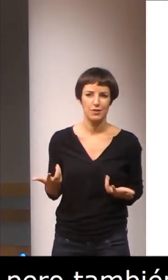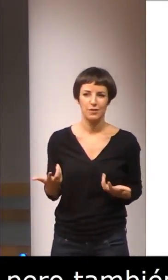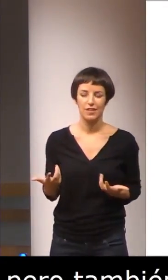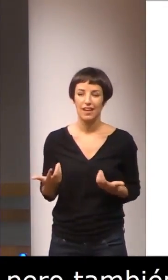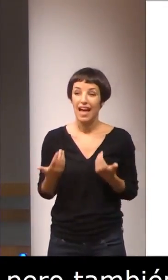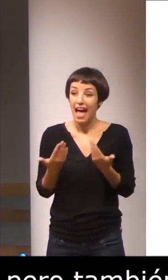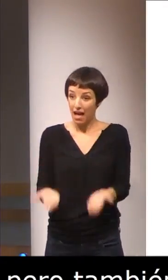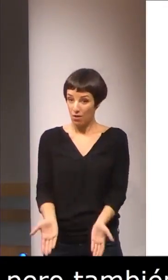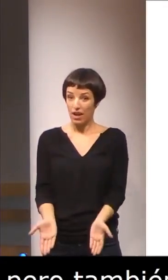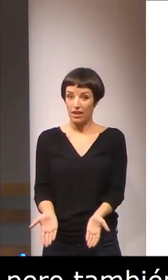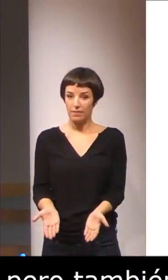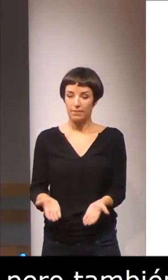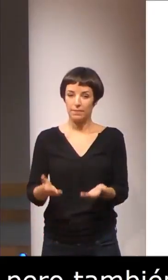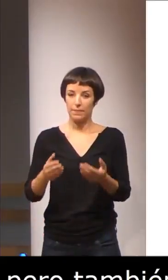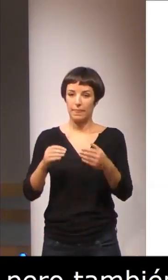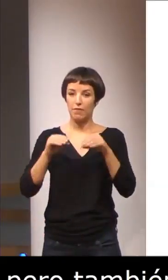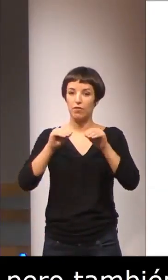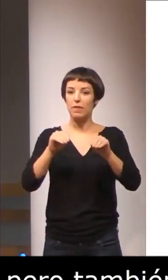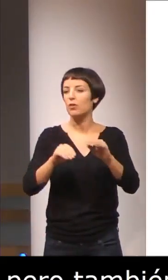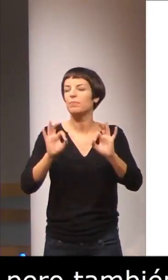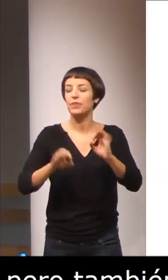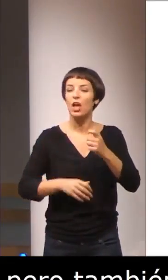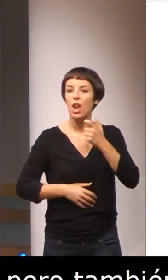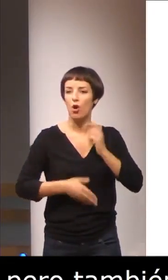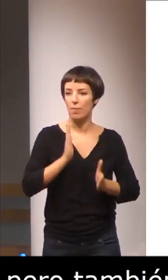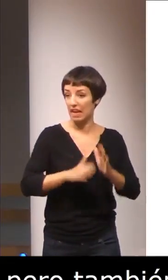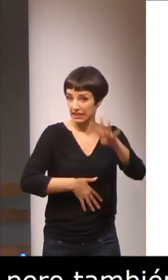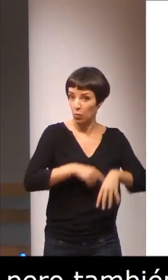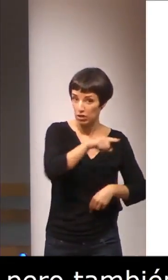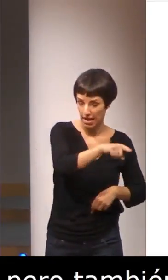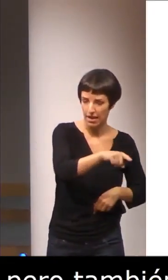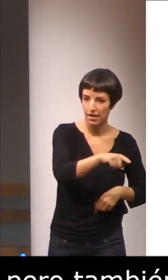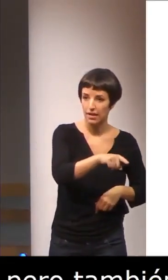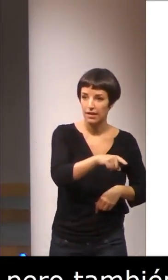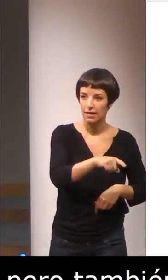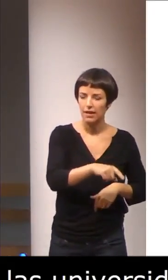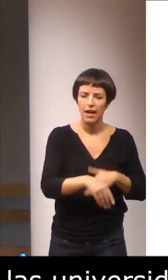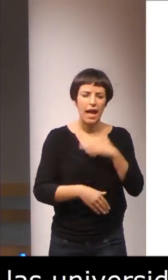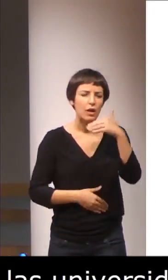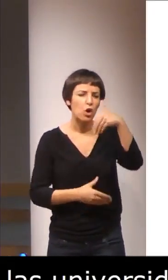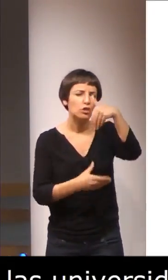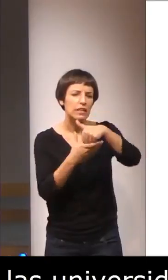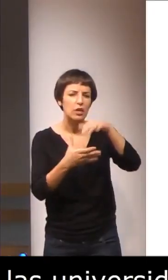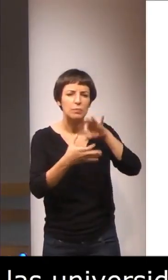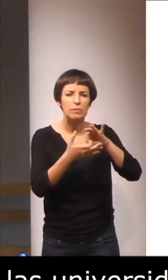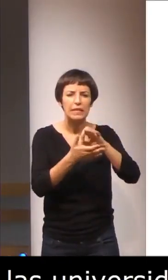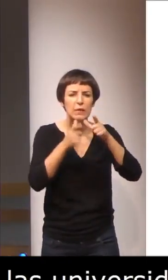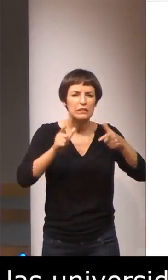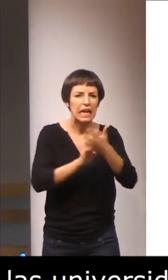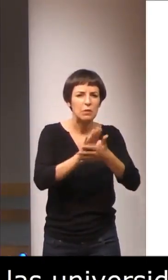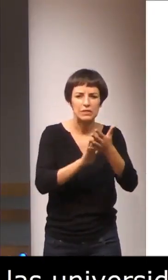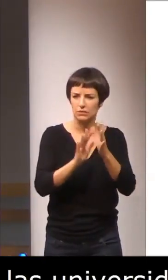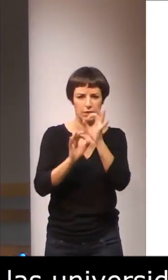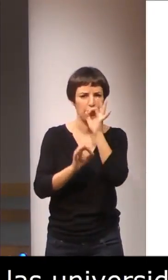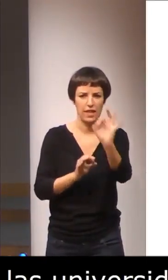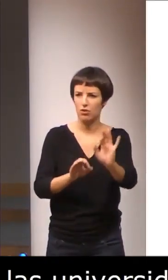Actualmente, en la formación de logopedia en Cataluña no hay nada, ningún contenido relacionado con la lingüística de las lenguas de